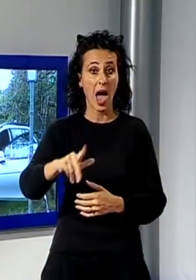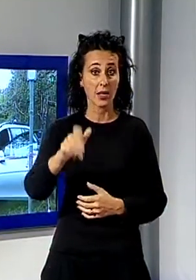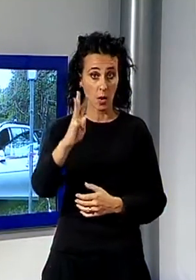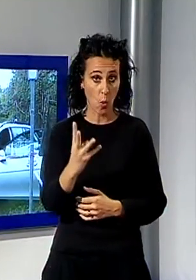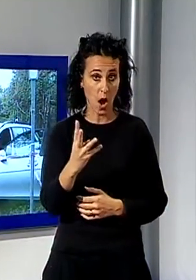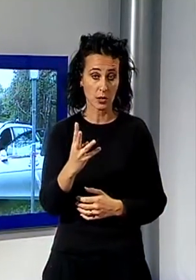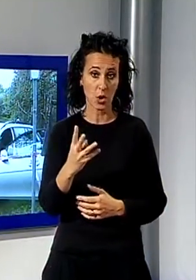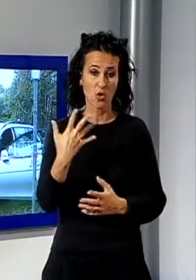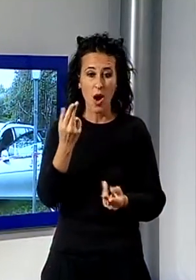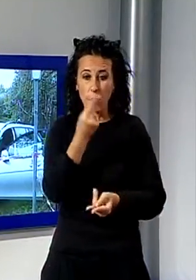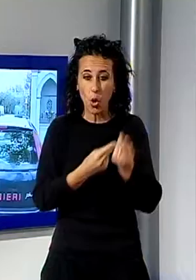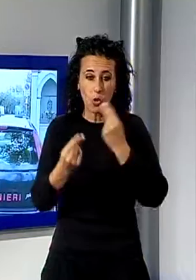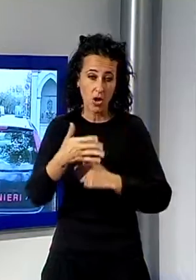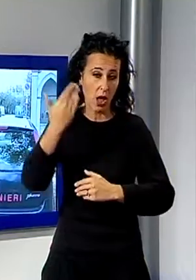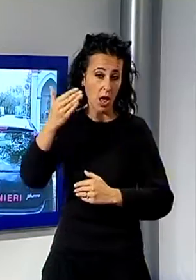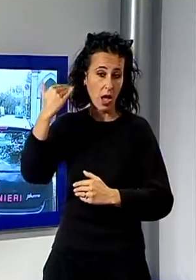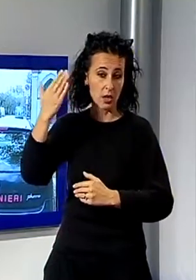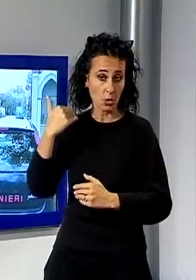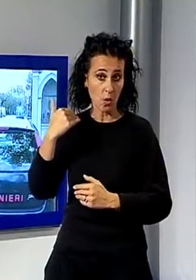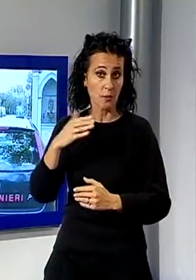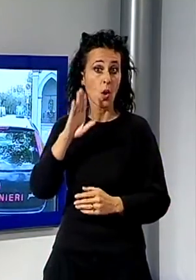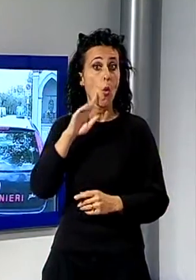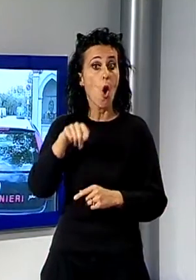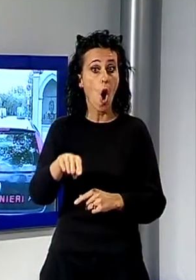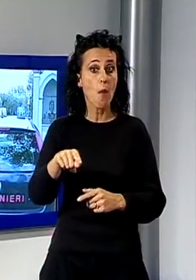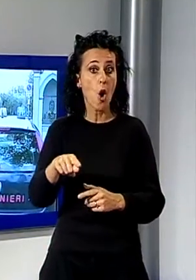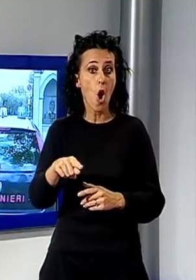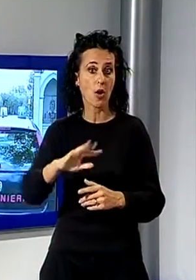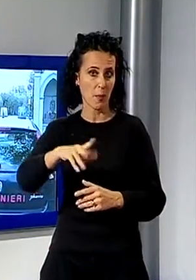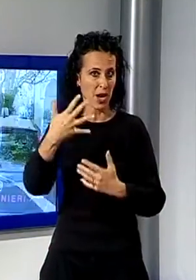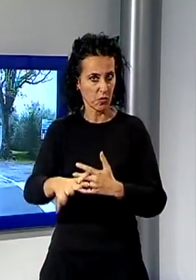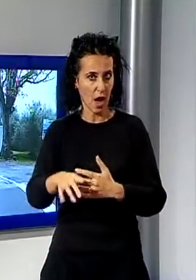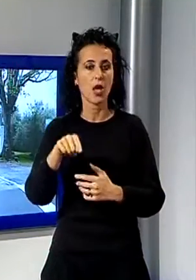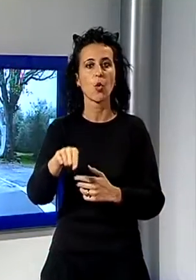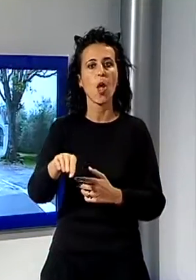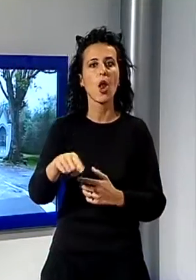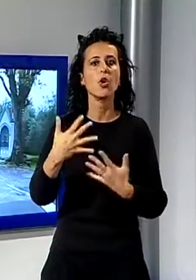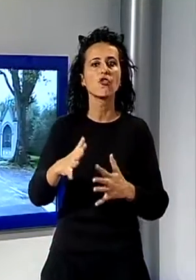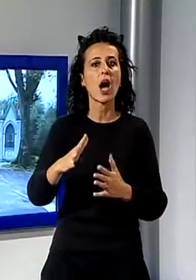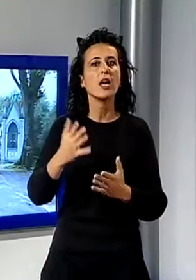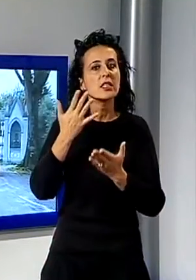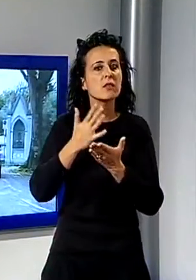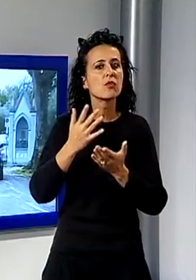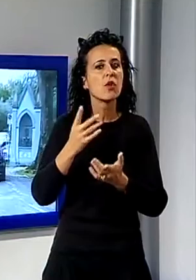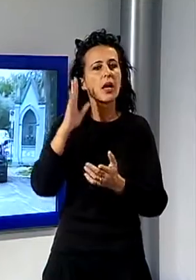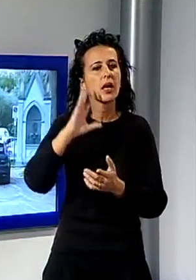sfuggito per poco ad un tentativo di rapina per certi versi simile nella zona di Gragnano, ma in quel caso alcuni